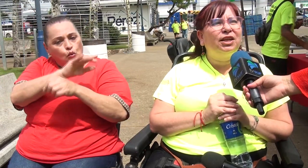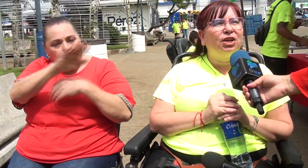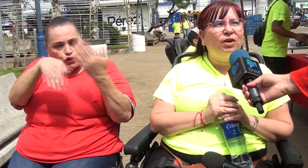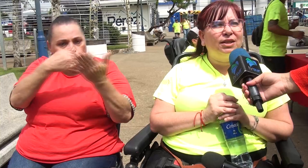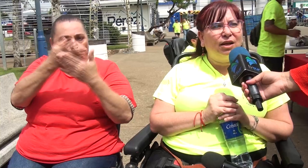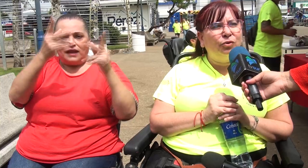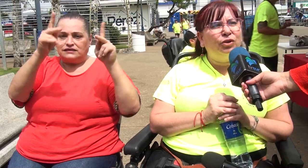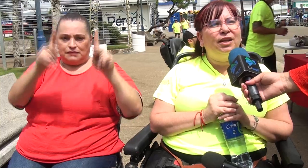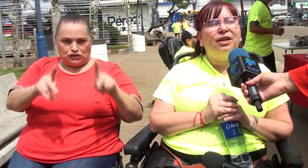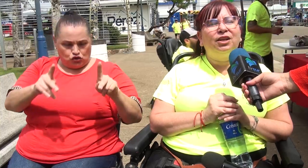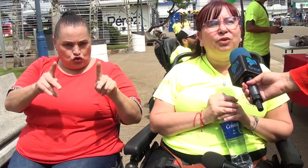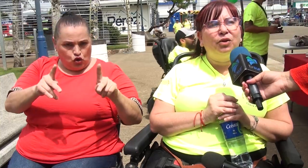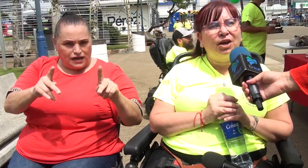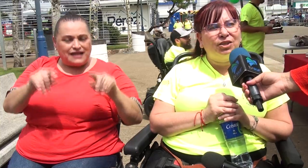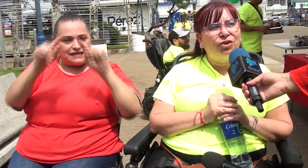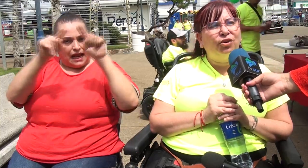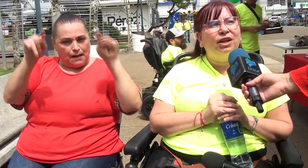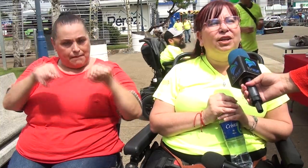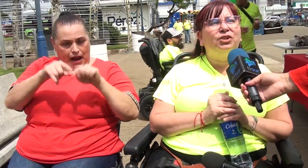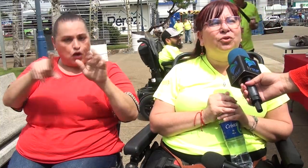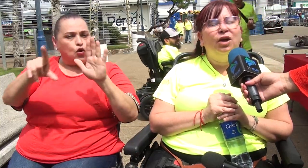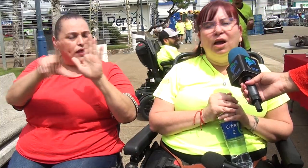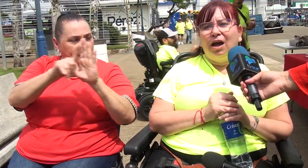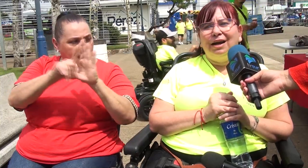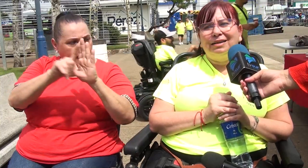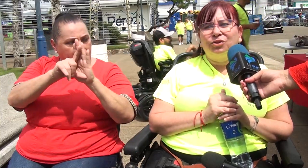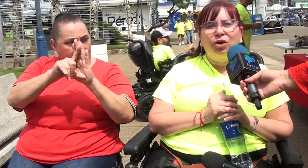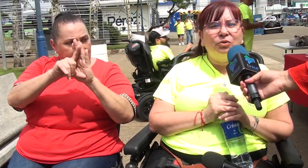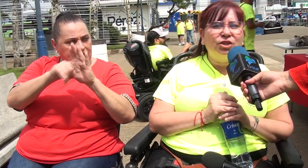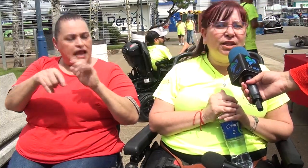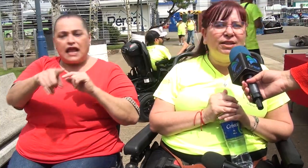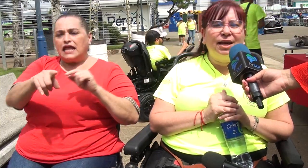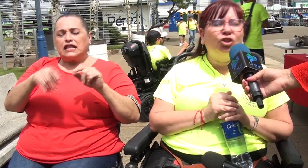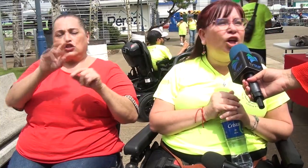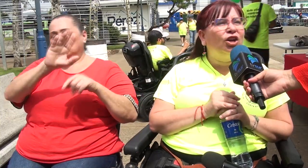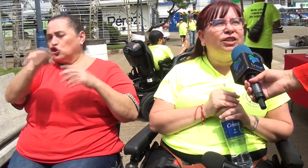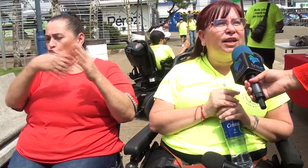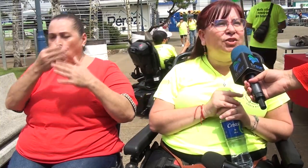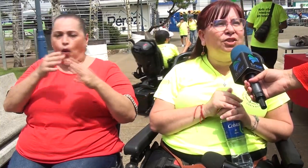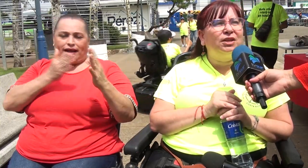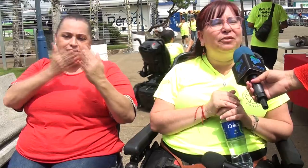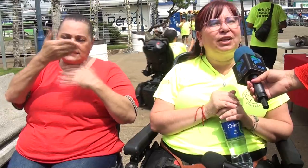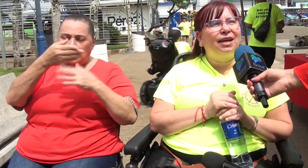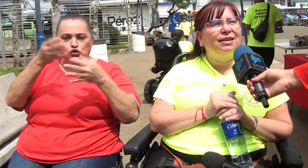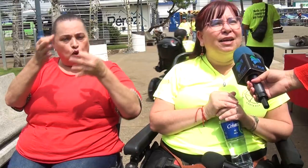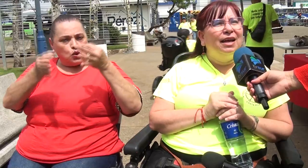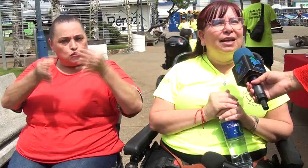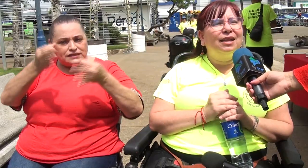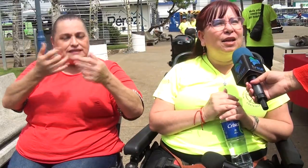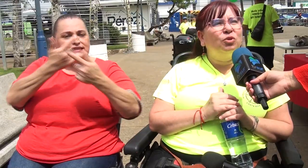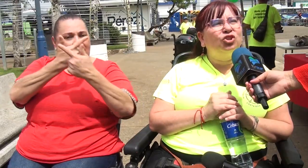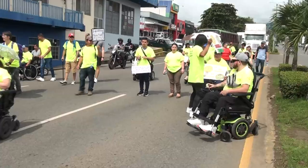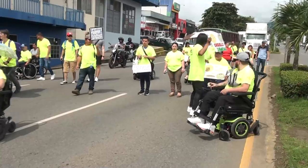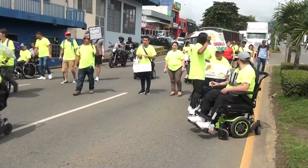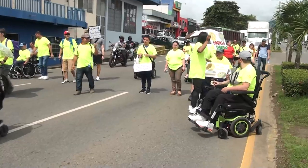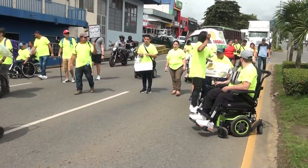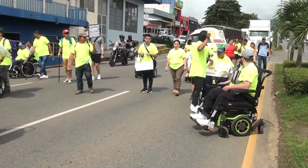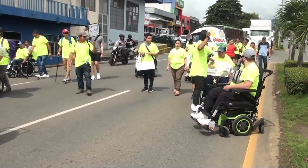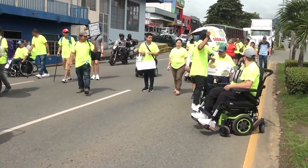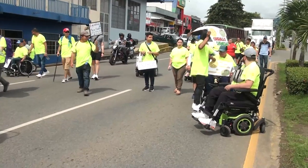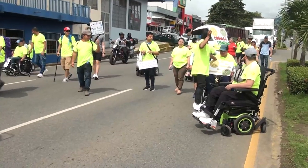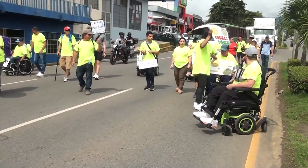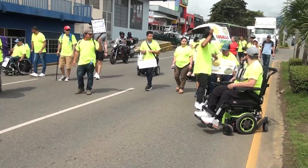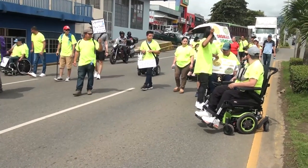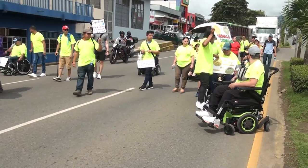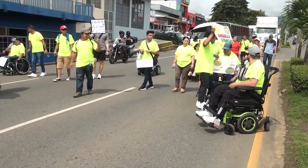exigimos el derecho a la salud, el derecho a la educación, el derecho al acceso a la justicia, a todos los derechos y libertades que tenemos todas y todas